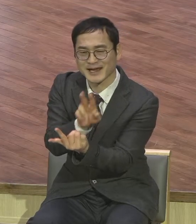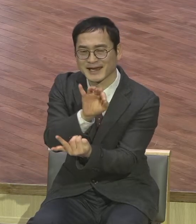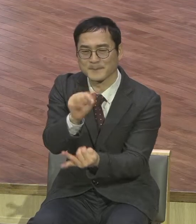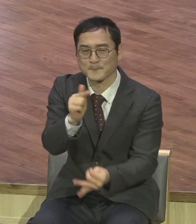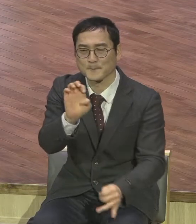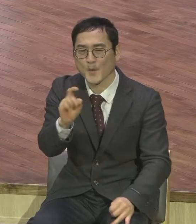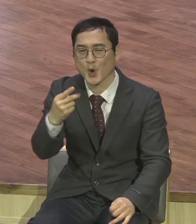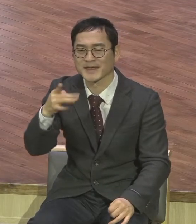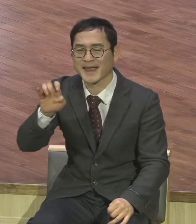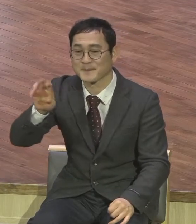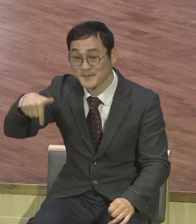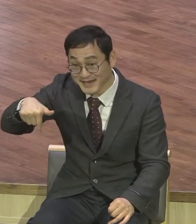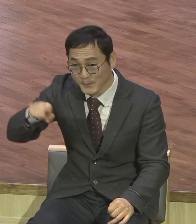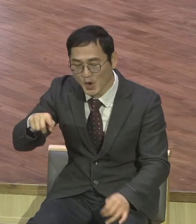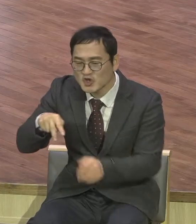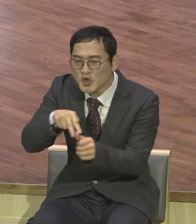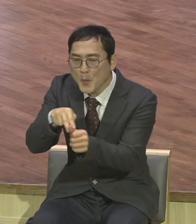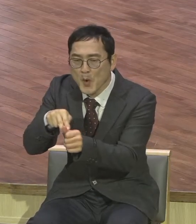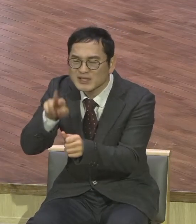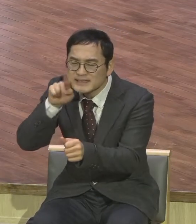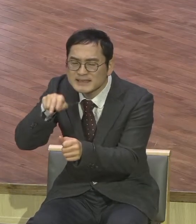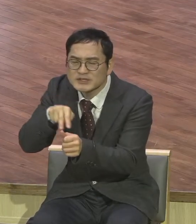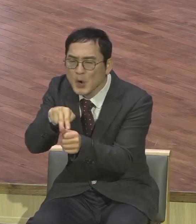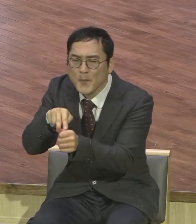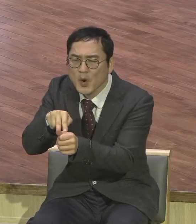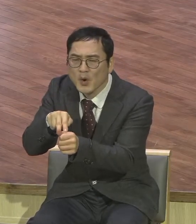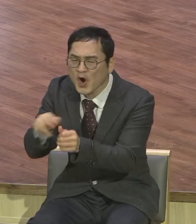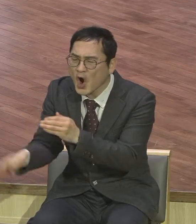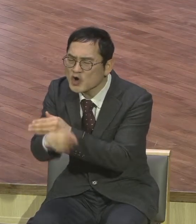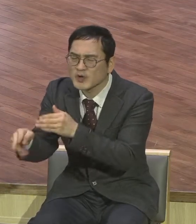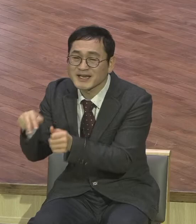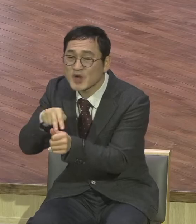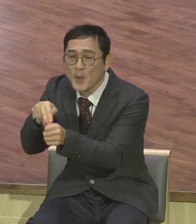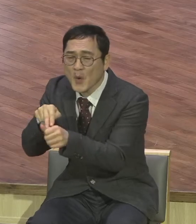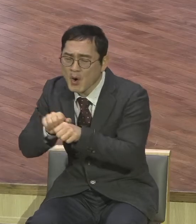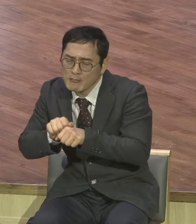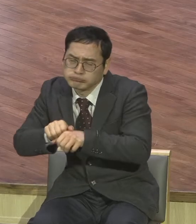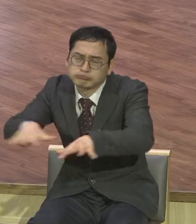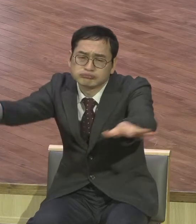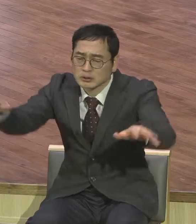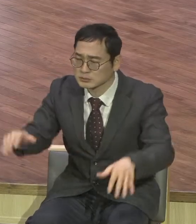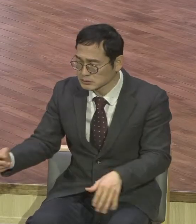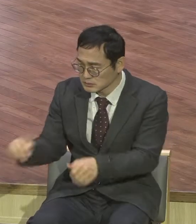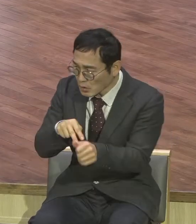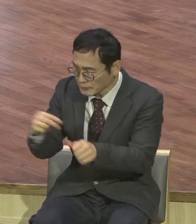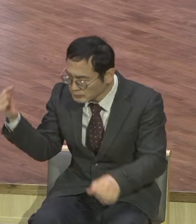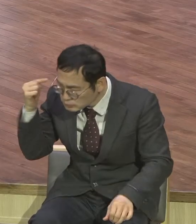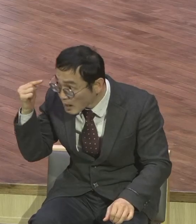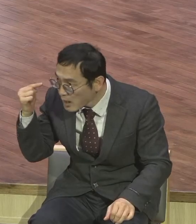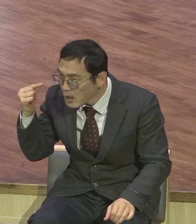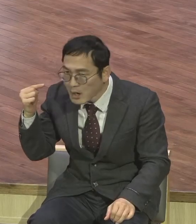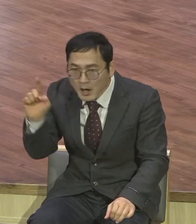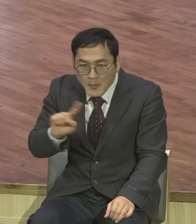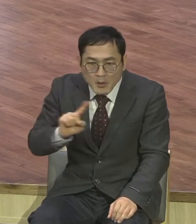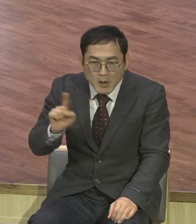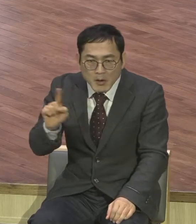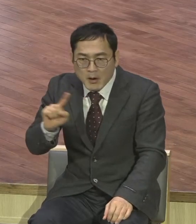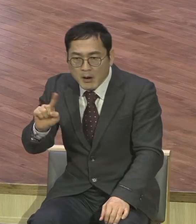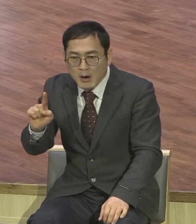오히려 뭐요 혼란을 초래하는 현상 혼란을 가져오게 만들어 코로나가